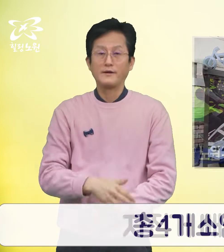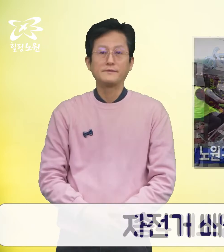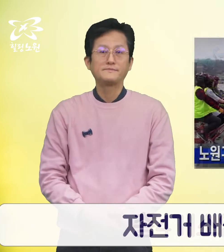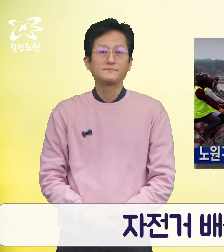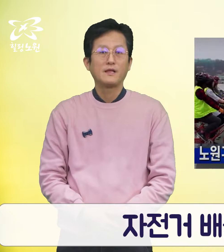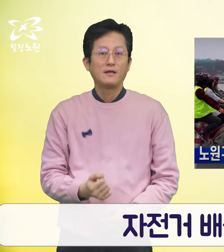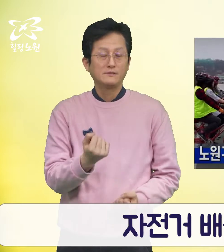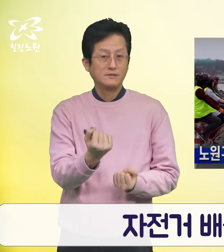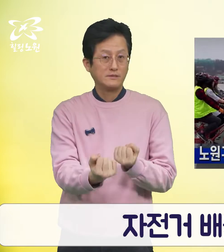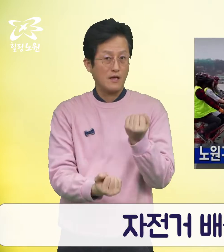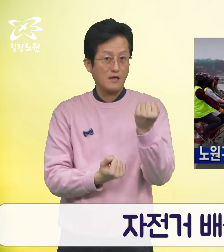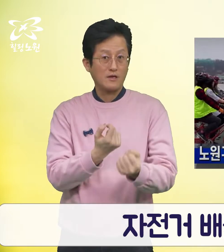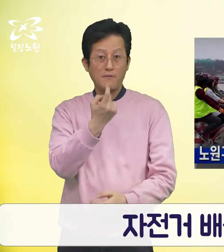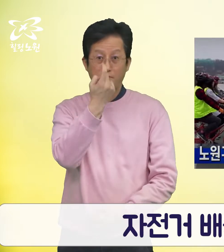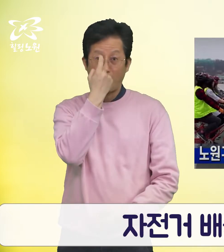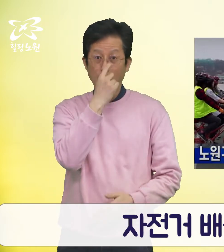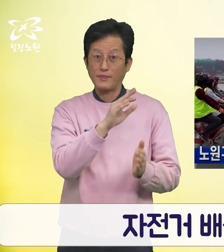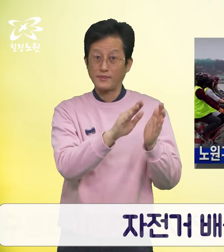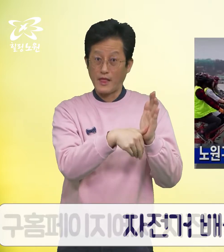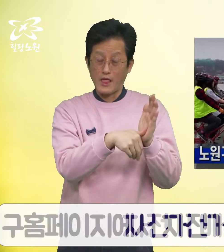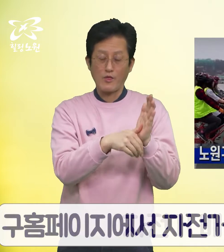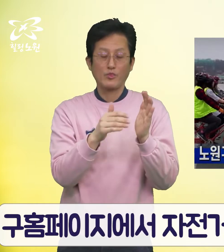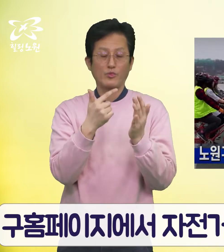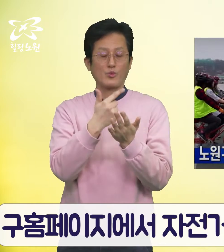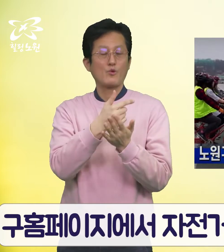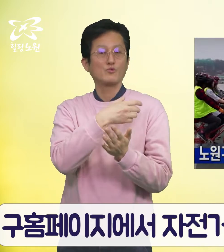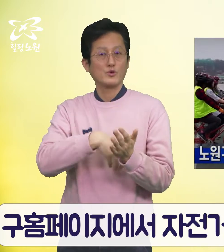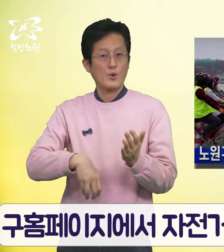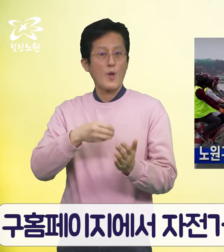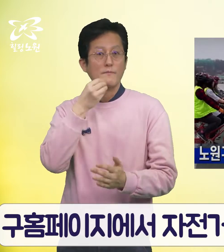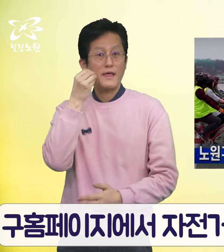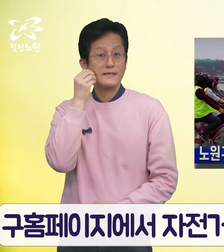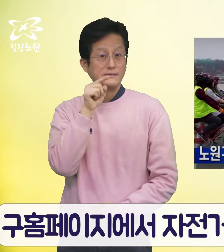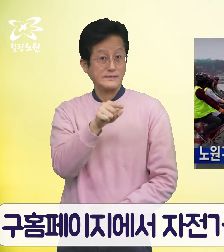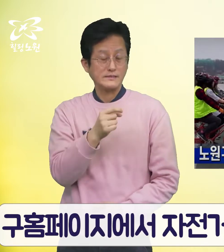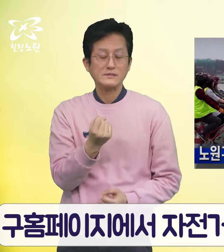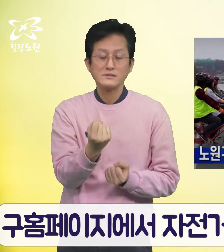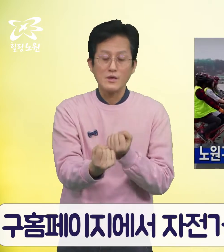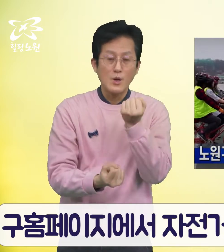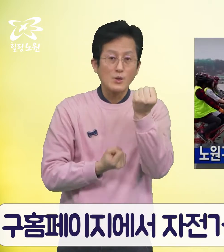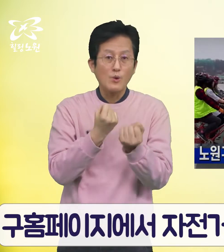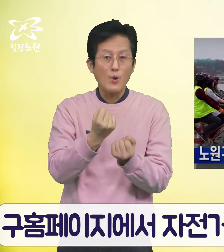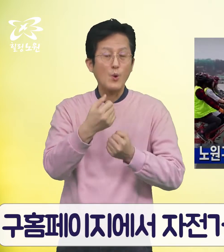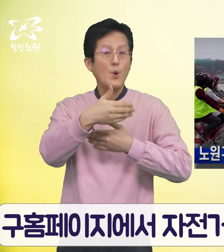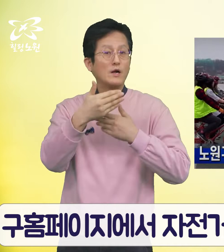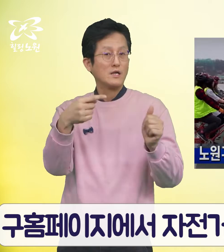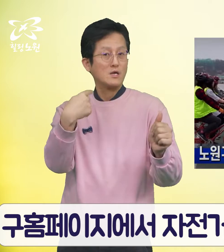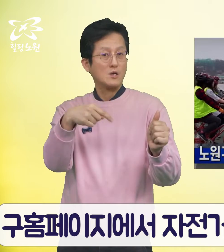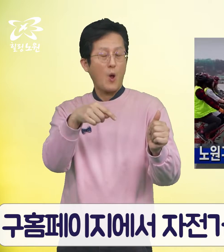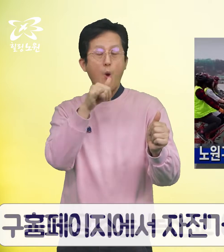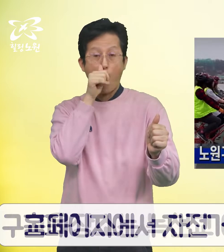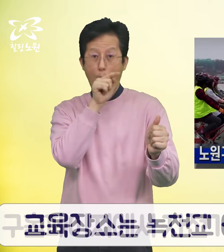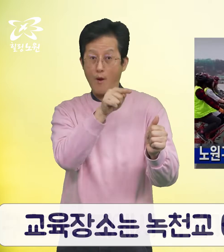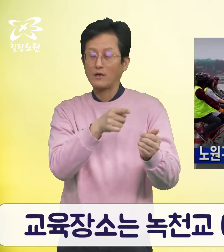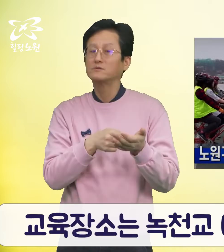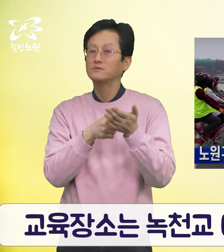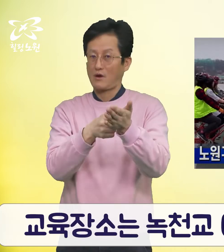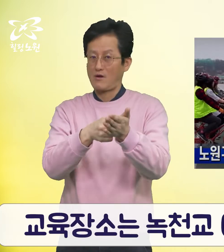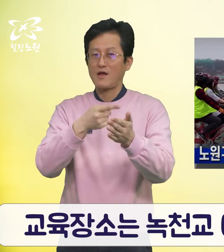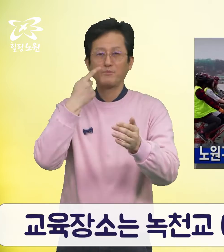자전거 배울 때는 구 홈페이지에서 자전거 교실을 신청하세요. 교육 장소는